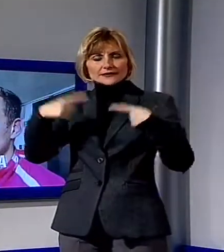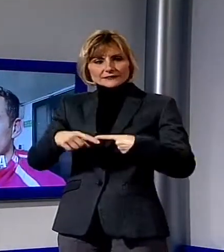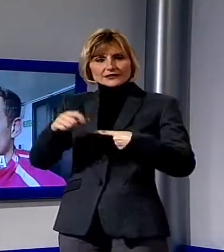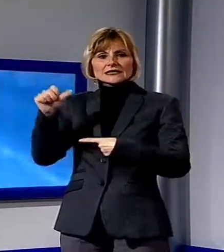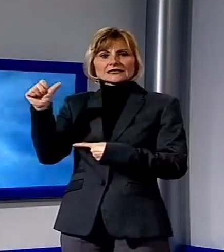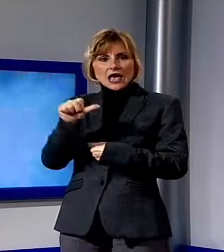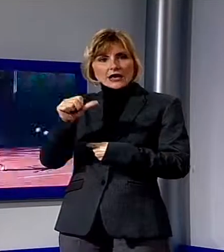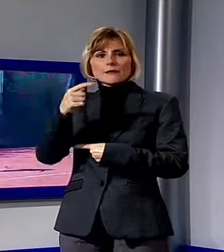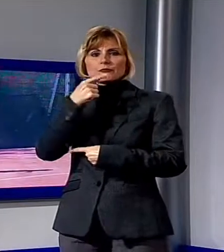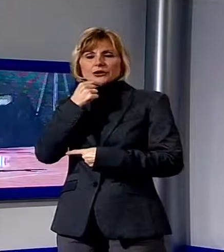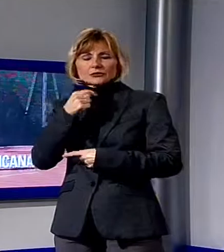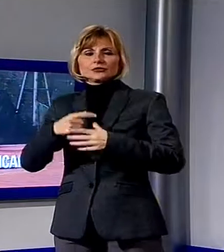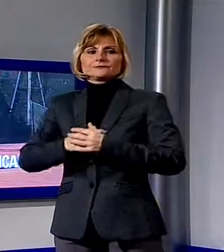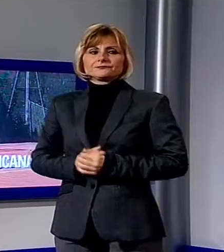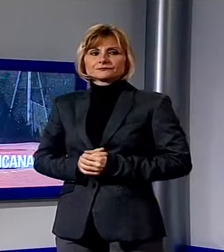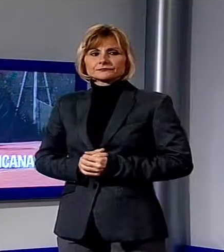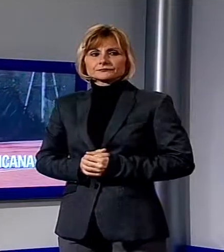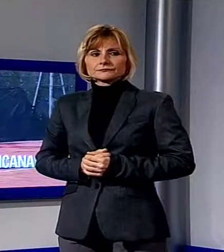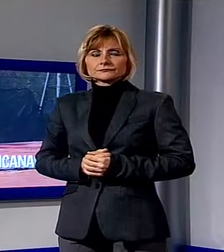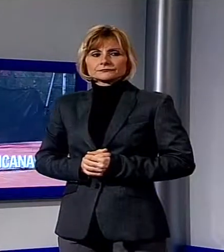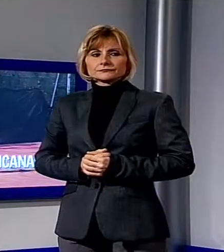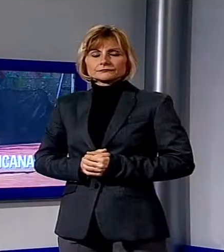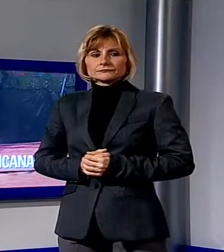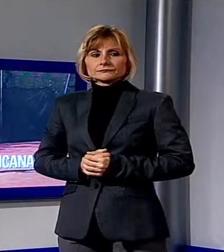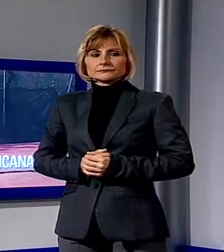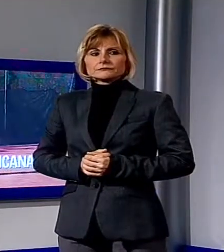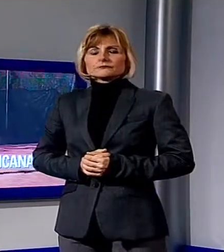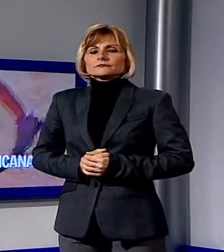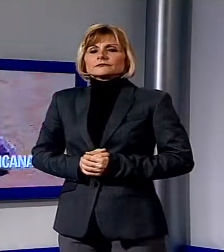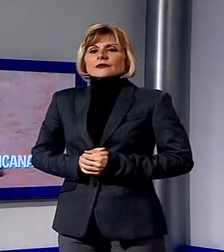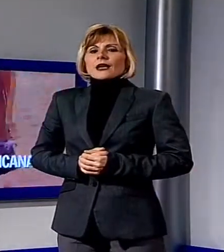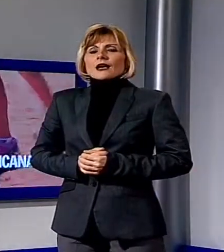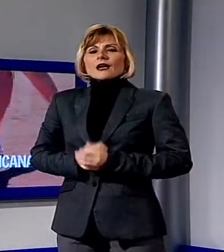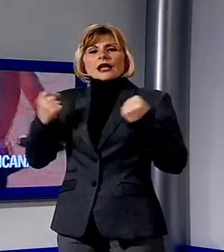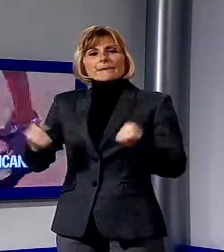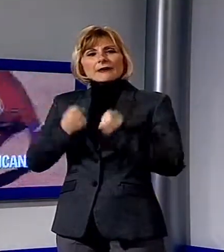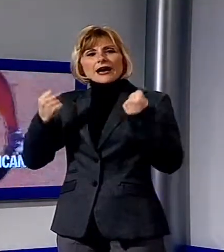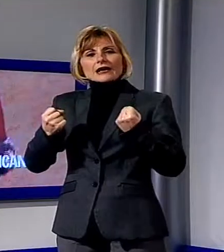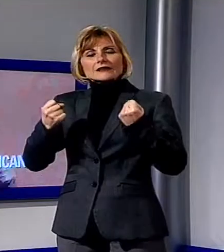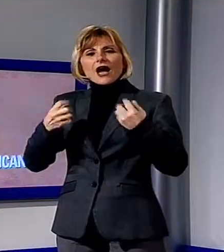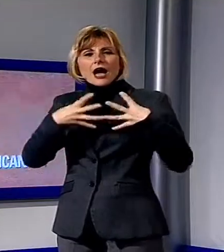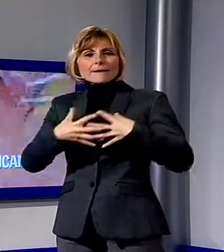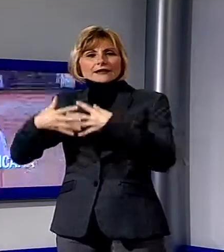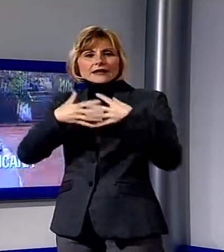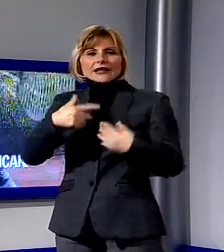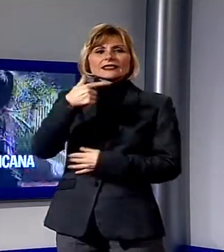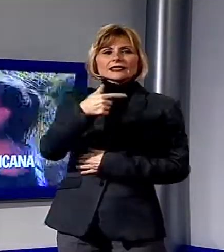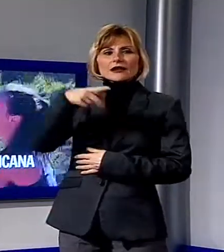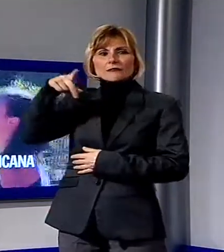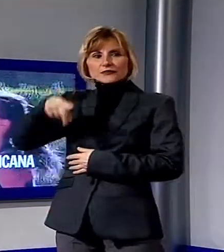Il difensore Altobello, ultimo rinforzo per l'Operzio. La campagna americana di Tatiana Pieri, risultati davvero lusinghieri per la sedicenne